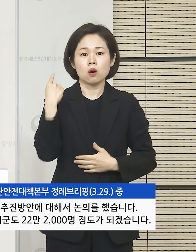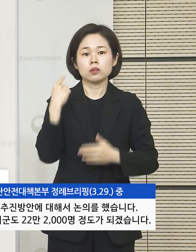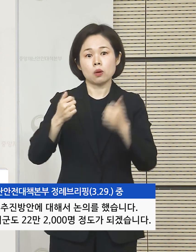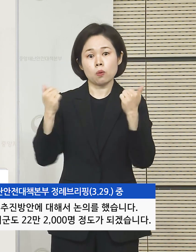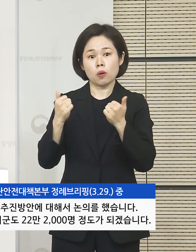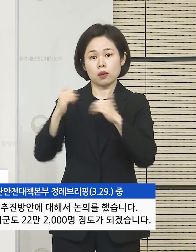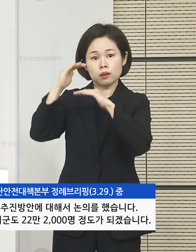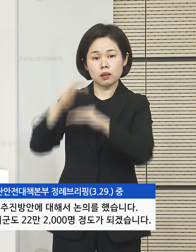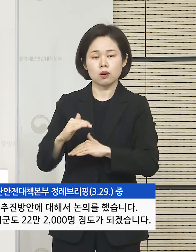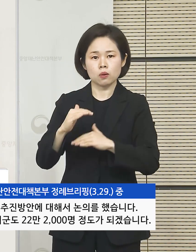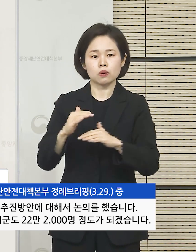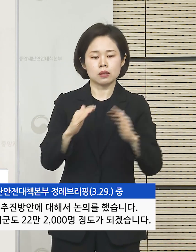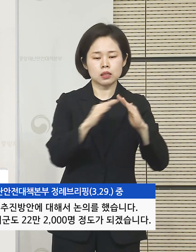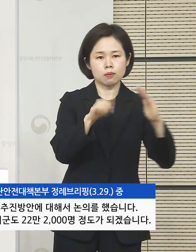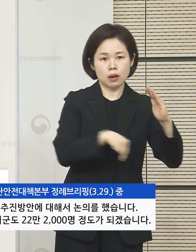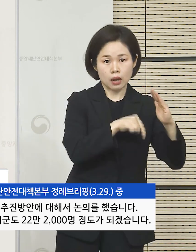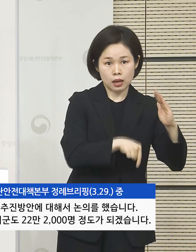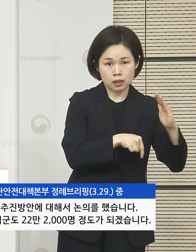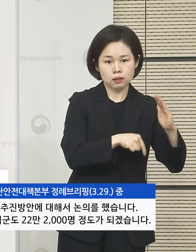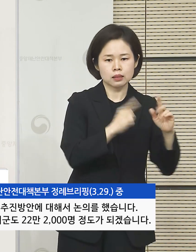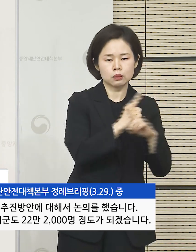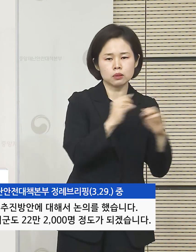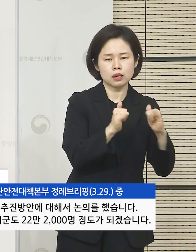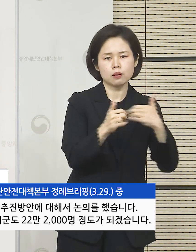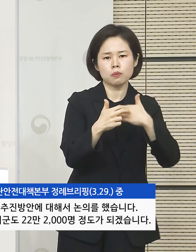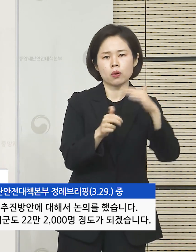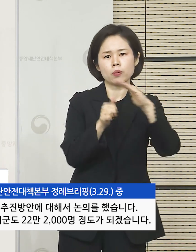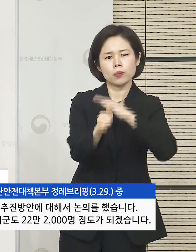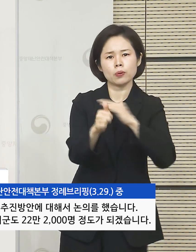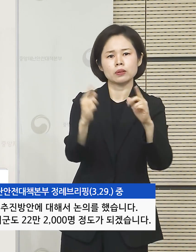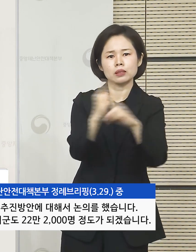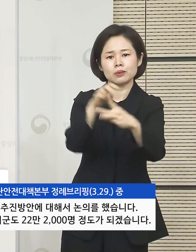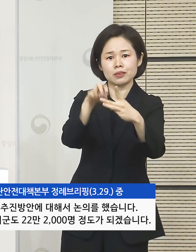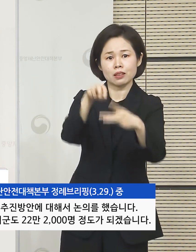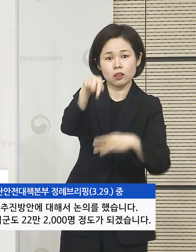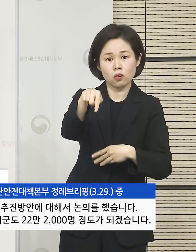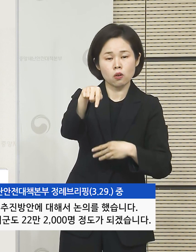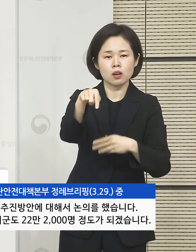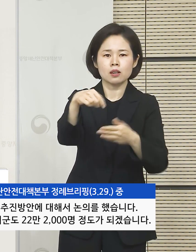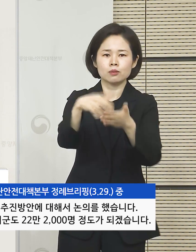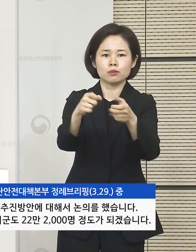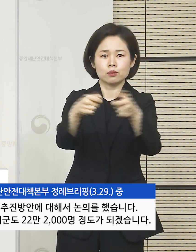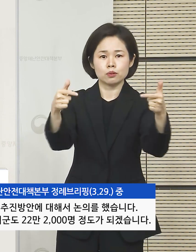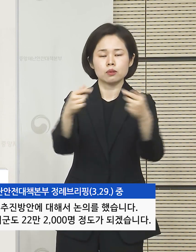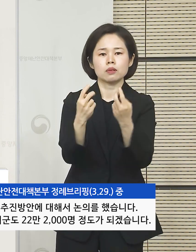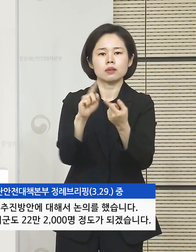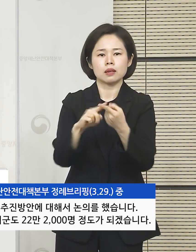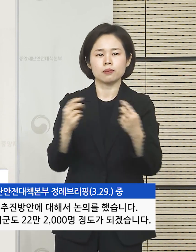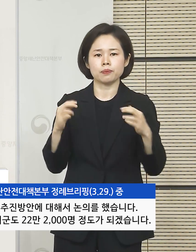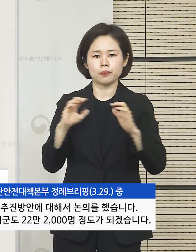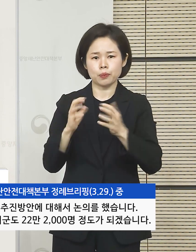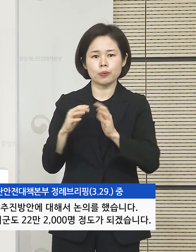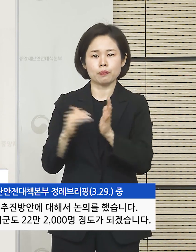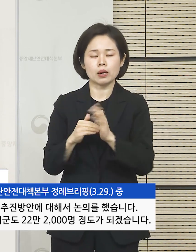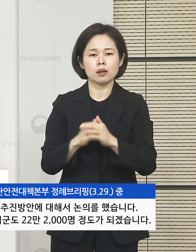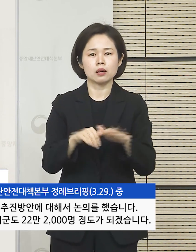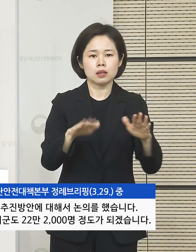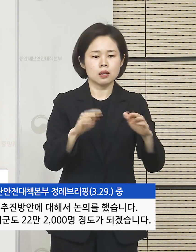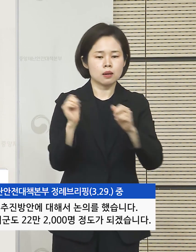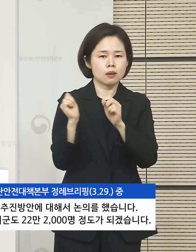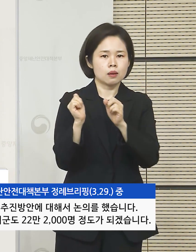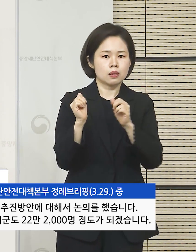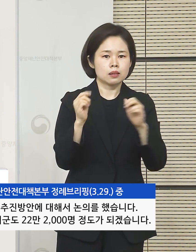어제 중대본회의에서는 재택치료 외래진료센터 확충 추진방안에 대해서 논의를 했습니다. 현재